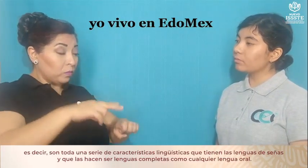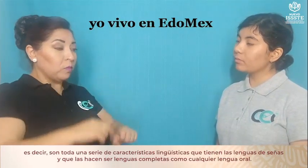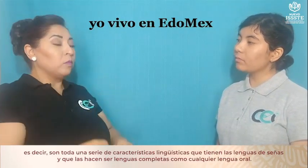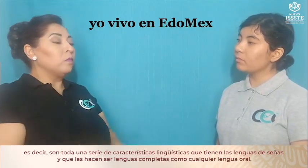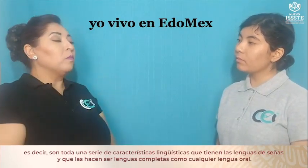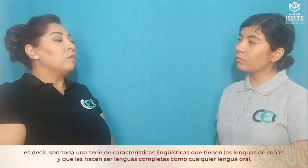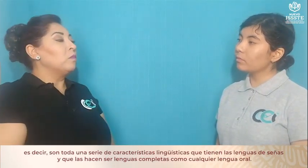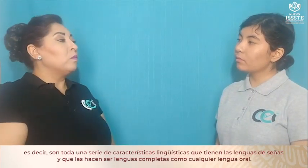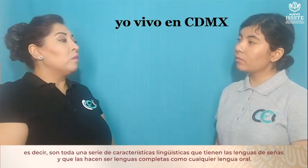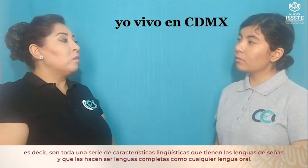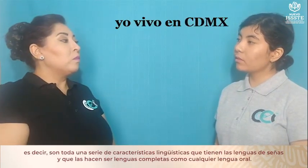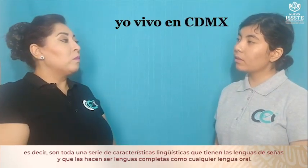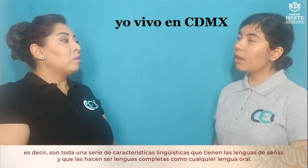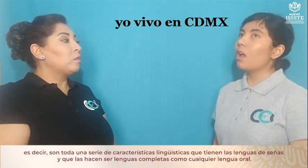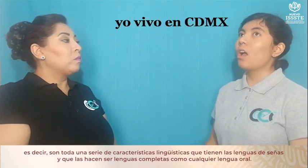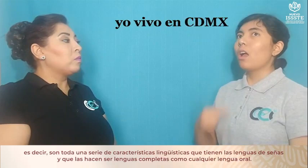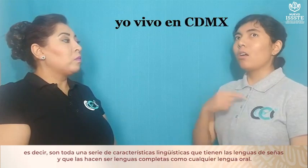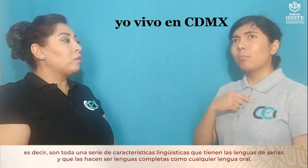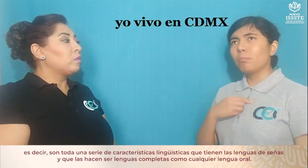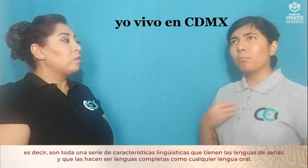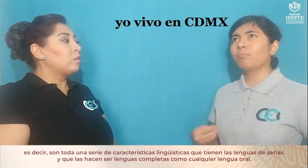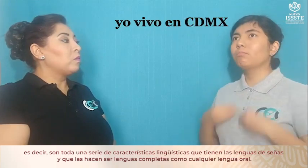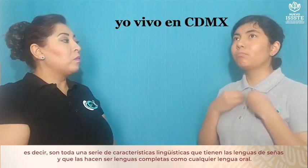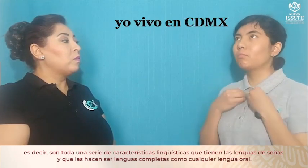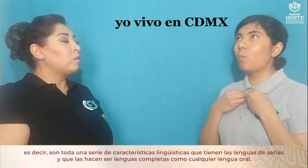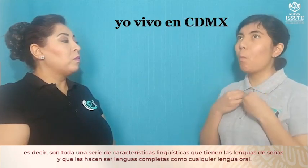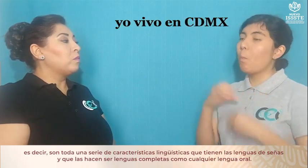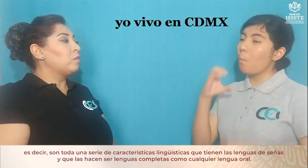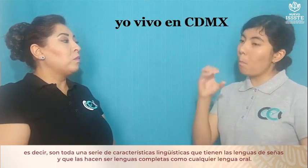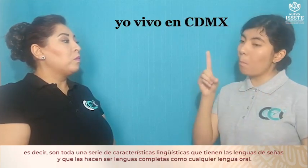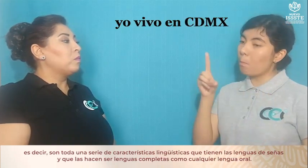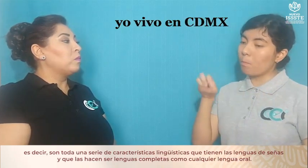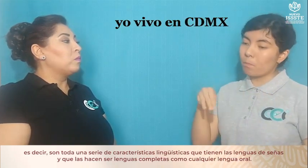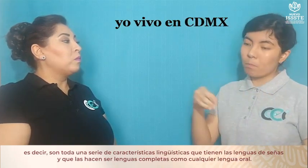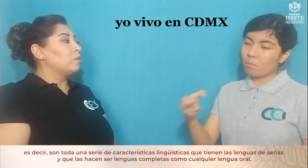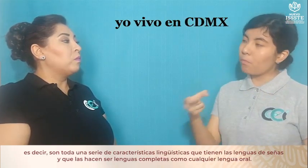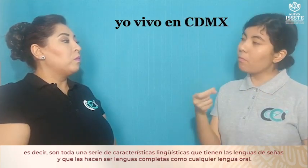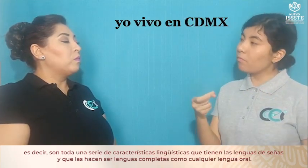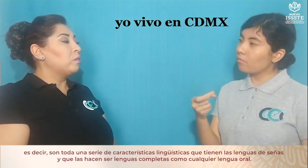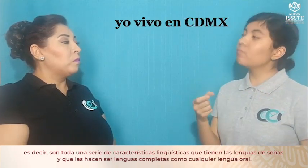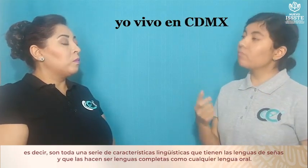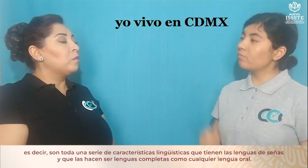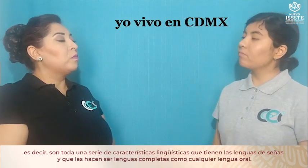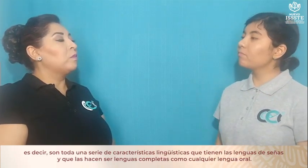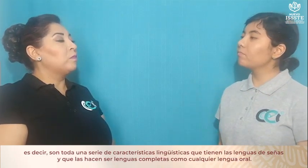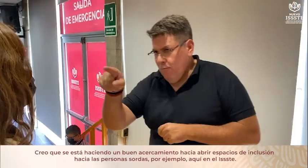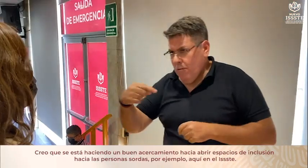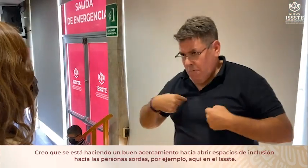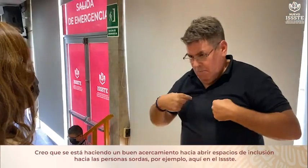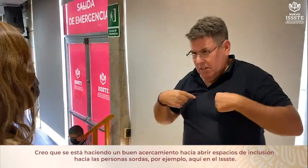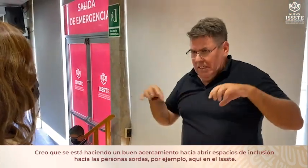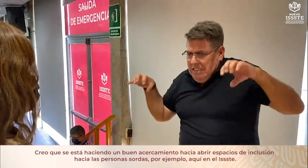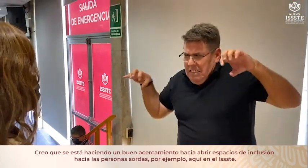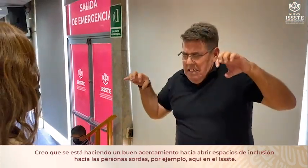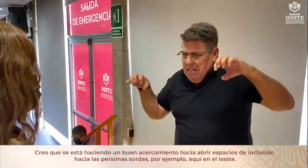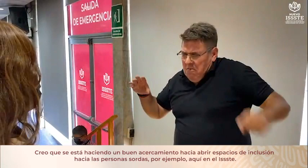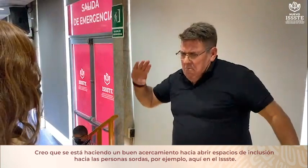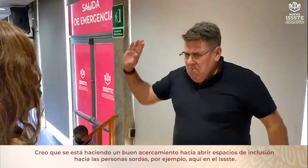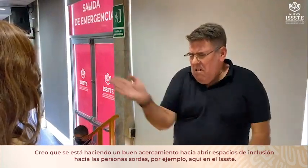lingüísticas que tienen las lenguas de señas y que las hacen ser lenguas completas como cualquier lengua oral. Creo que se está haciendo un buen acercamiento